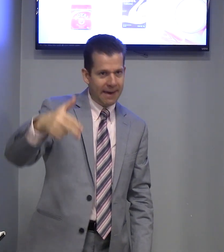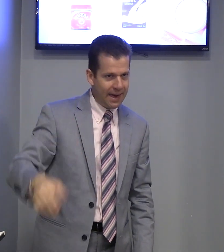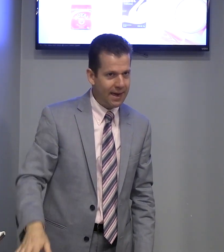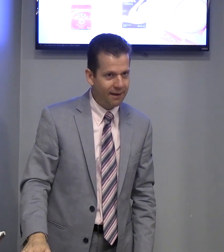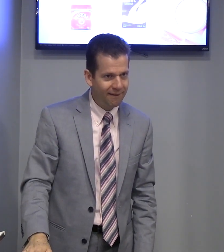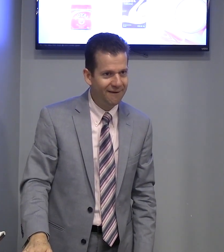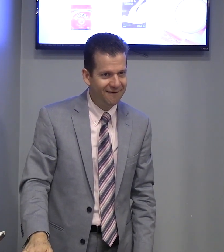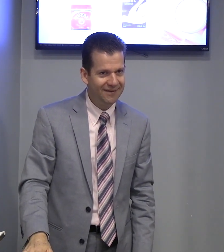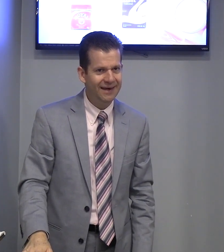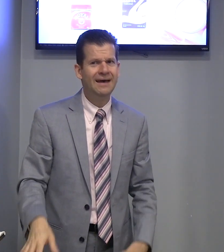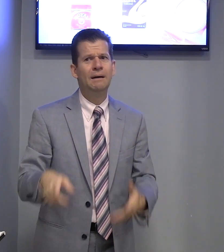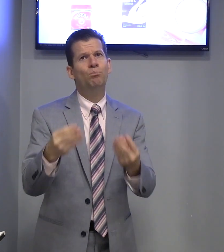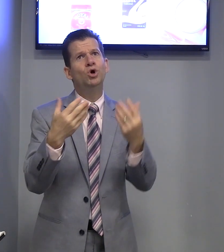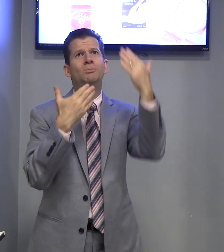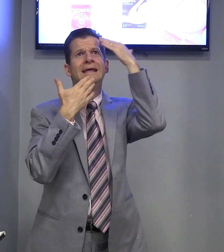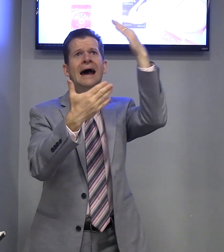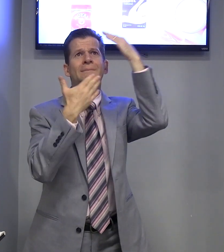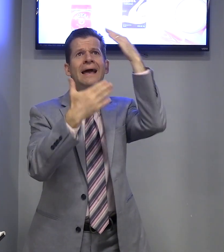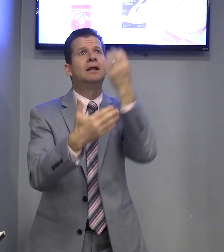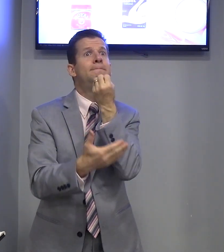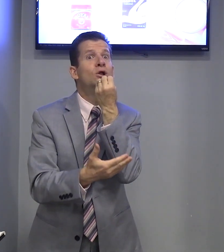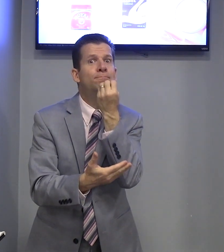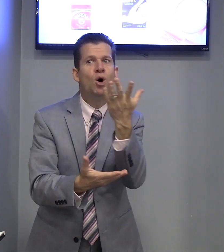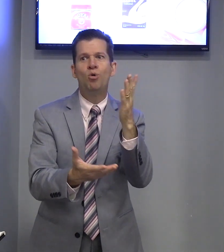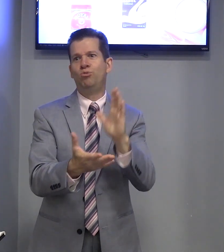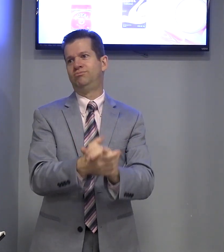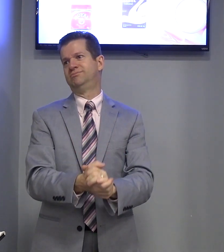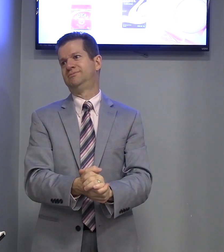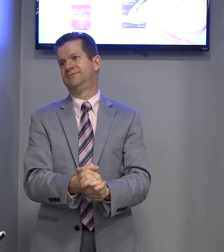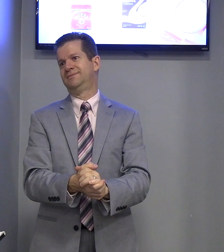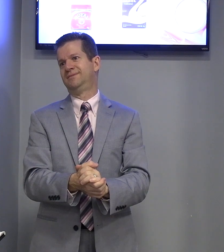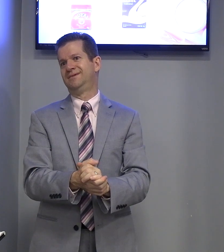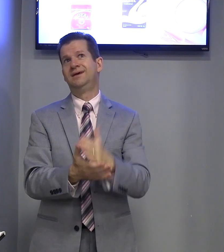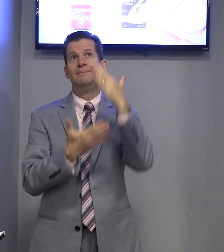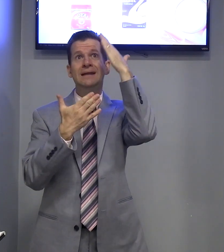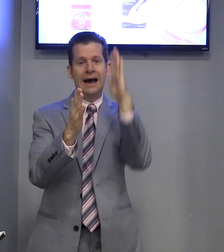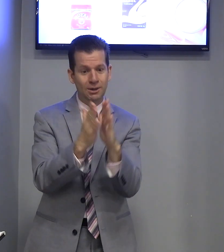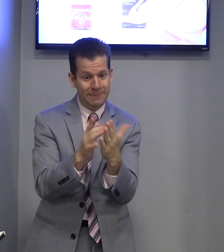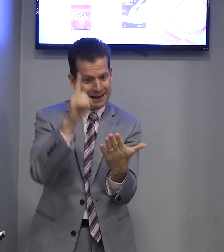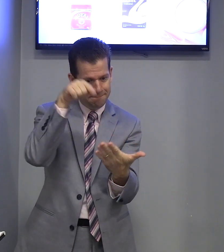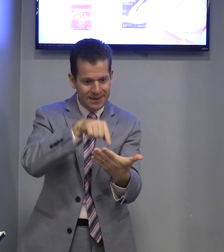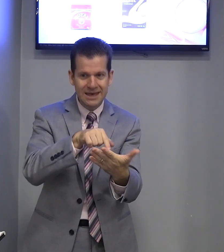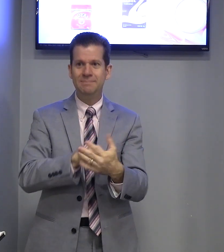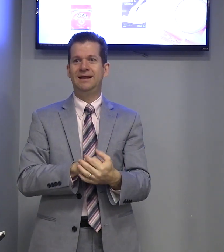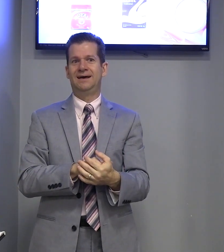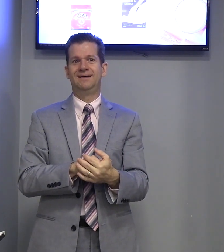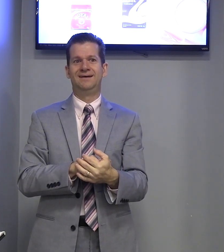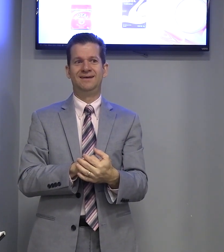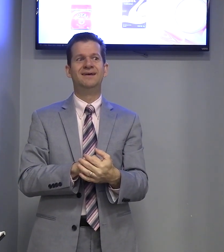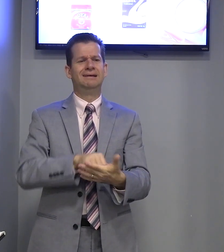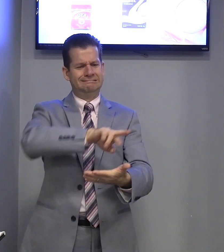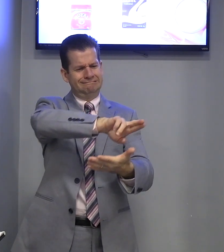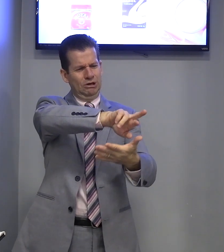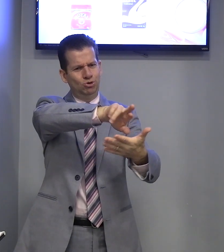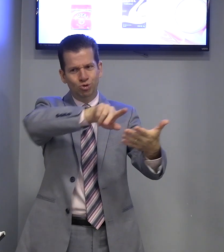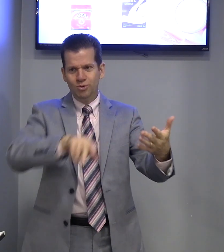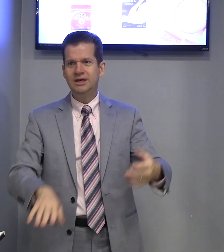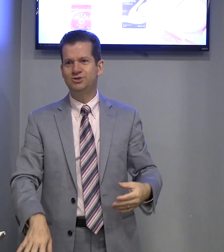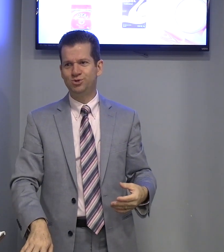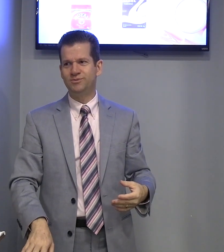pé. Muito obrigado. Obrigado pelo bom. Obrigado pela vida. Tudo isso.